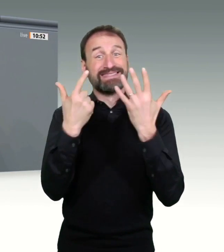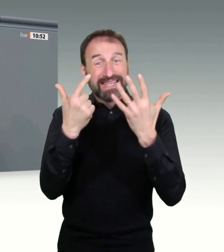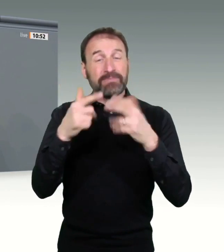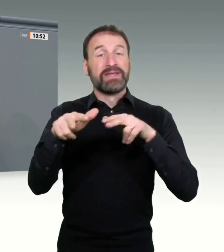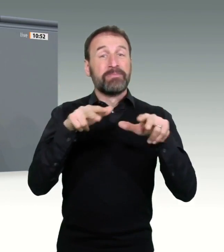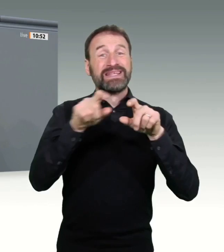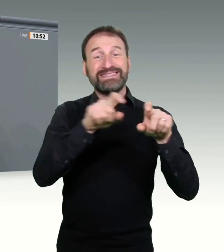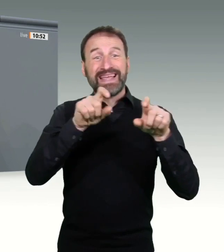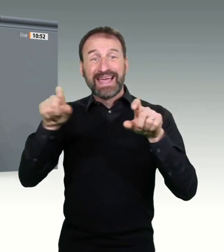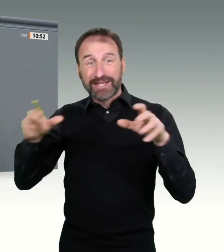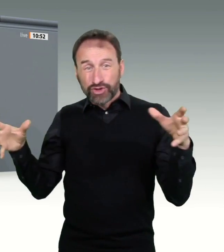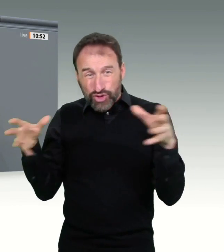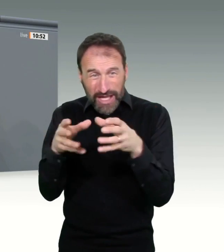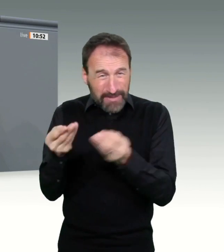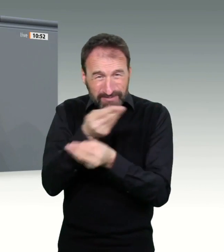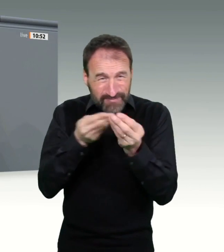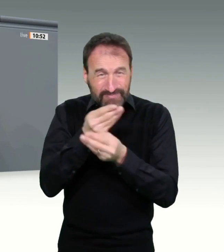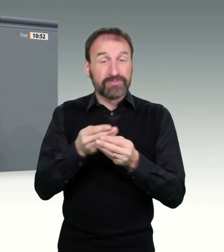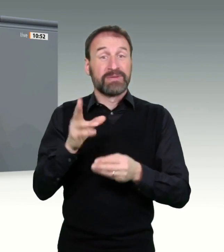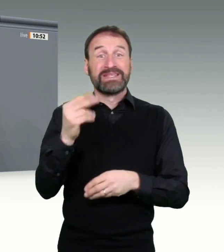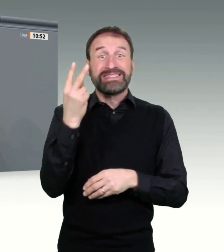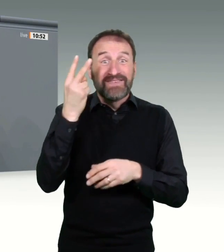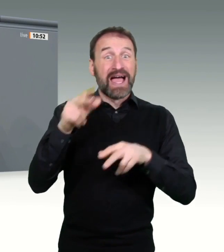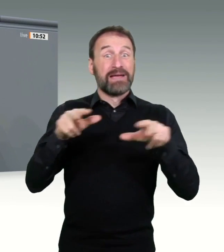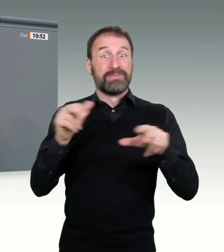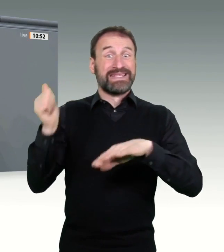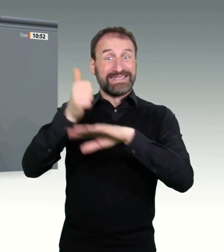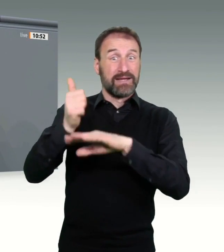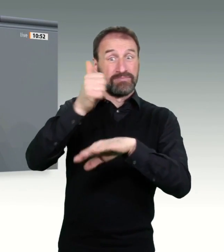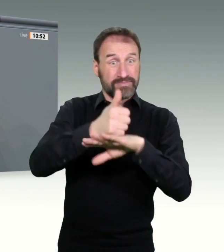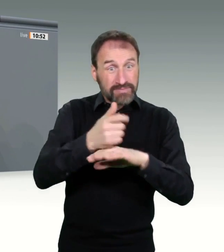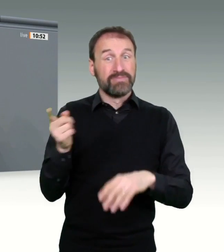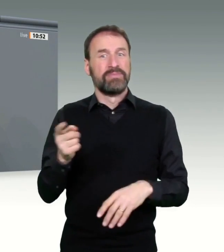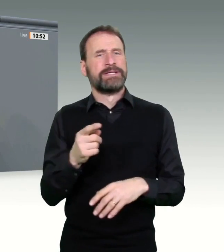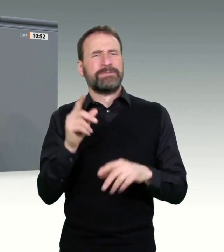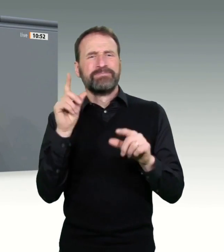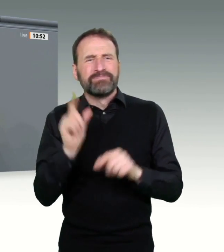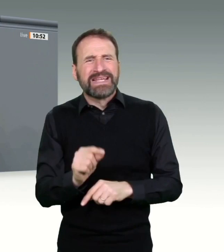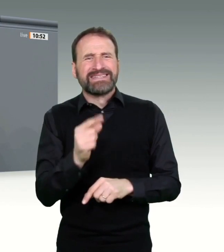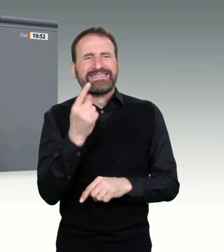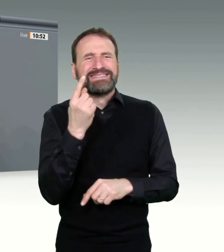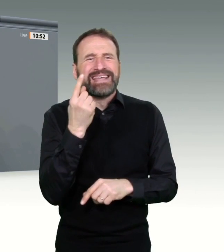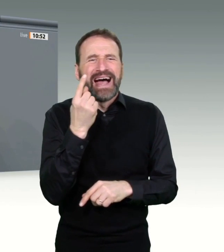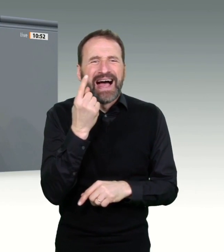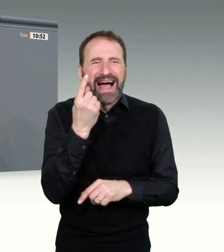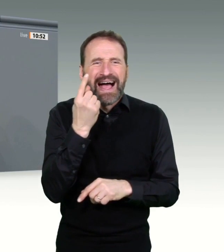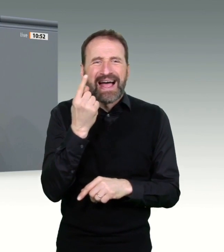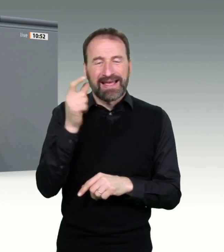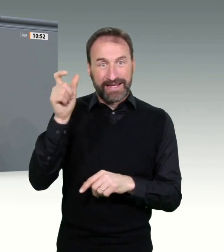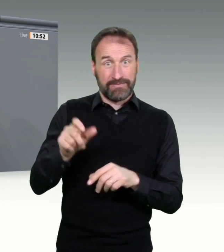Menschen eine Perspektive, wenn sie Vertrauen haben und wenn die Bevölkerung weiter bereit ist, daran mitzuwirken, mit den AHLA